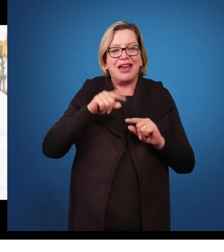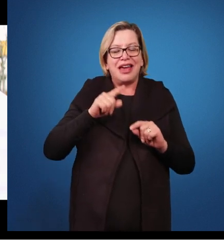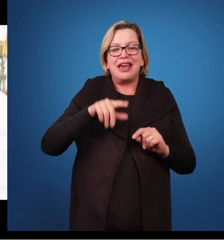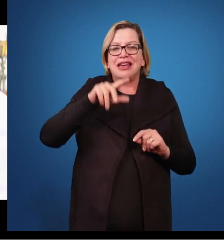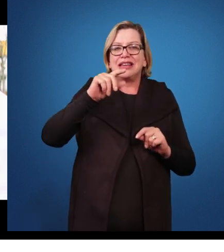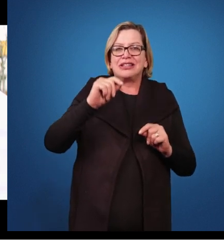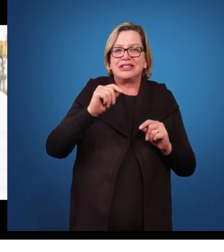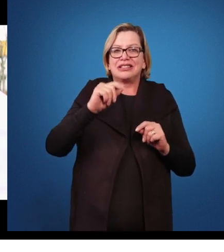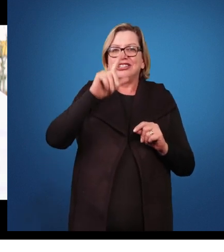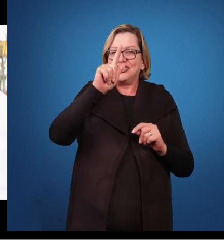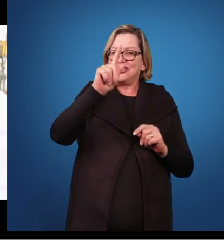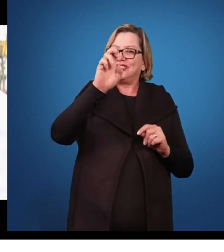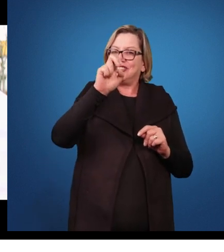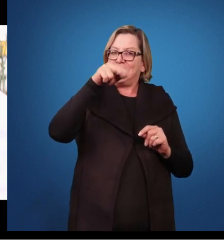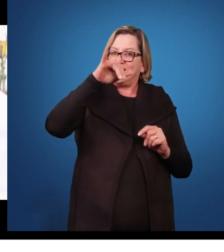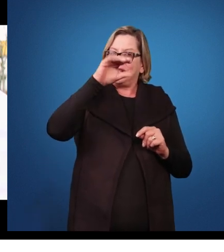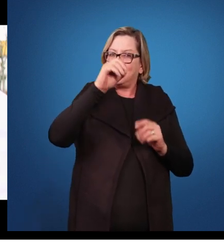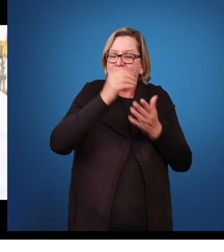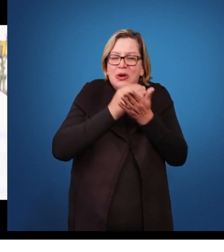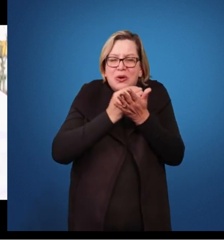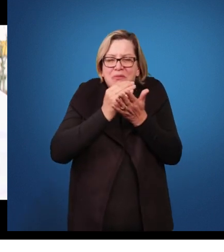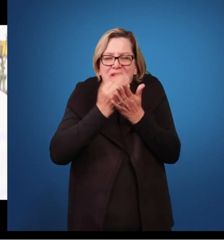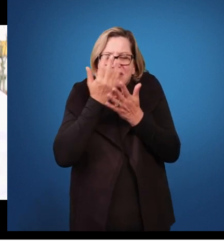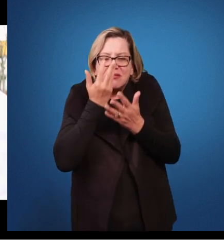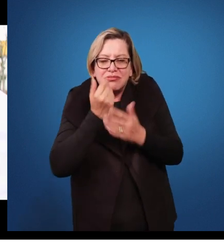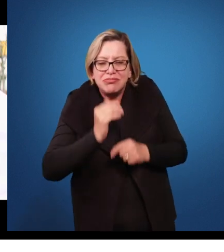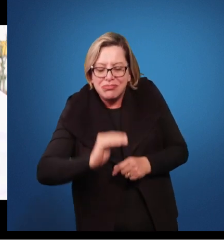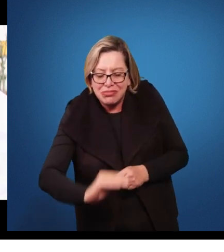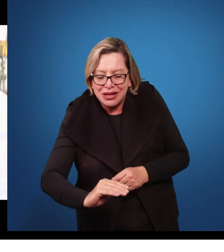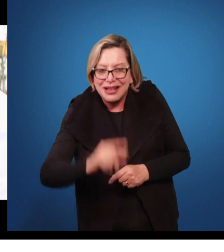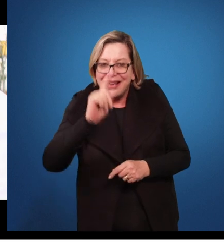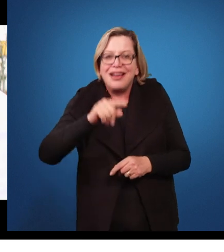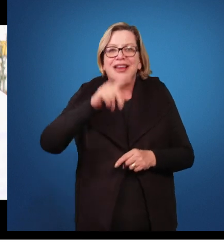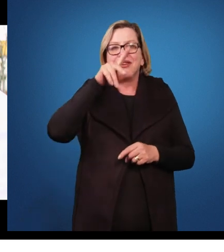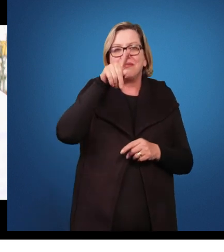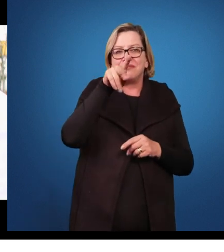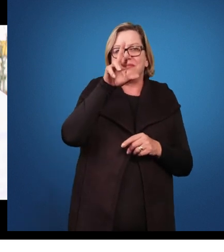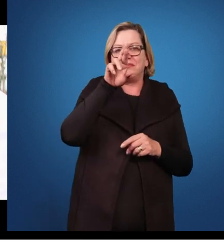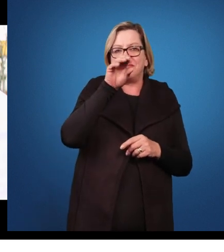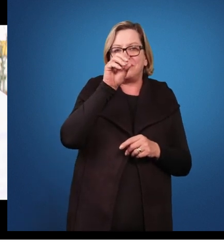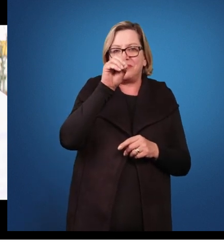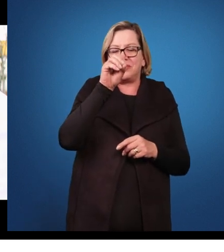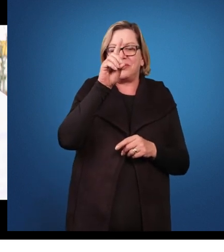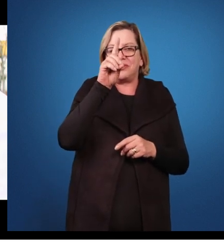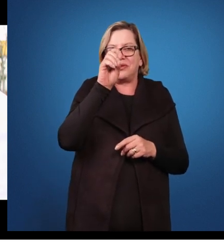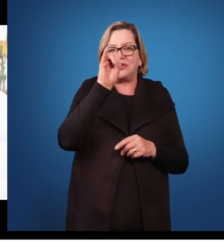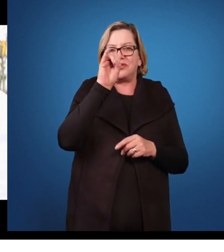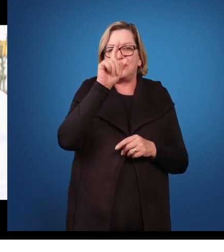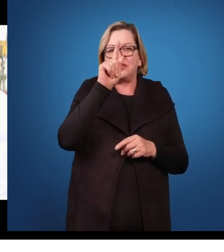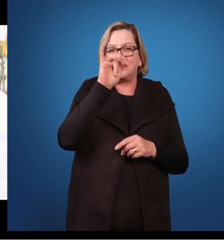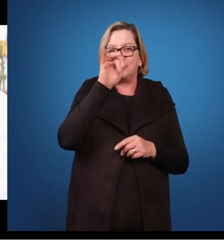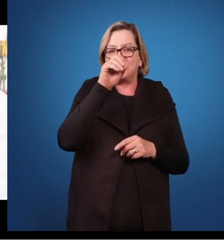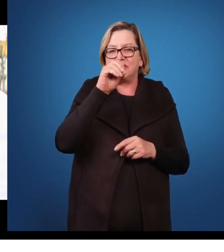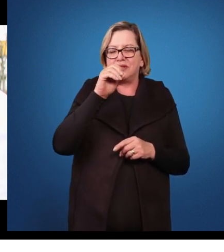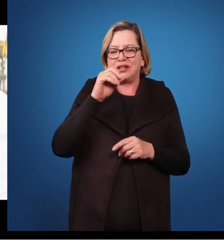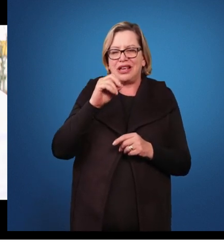são prodígios, porque eles demonstraram isso na infância quando eram pequenininhos. O que significa isso? É aquela criança que você olha e diz, nossa, não